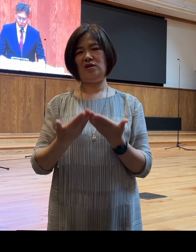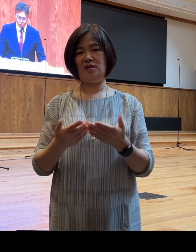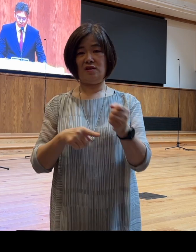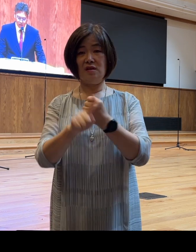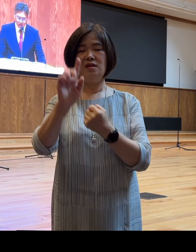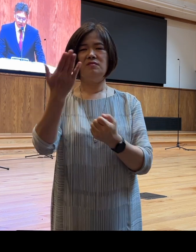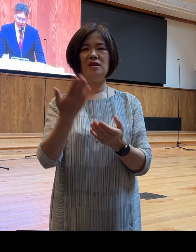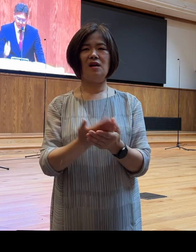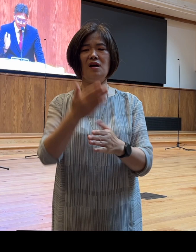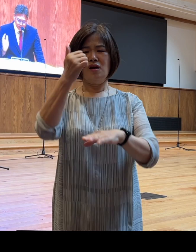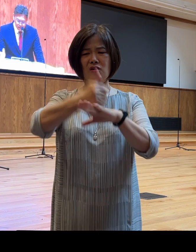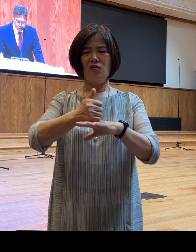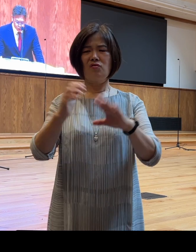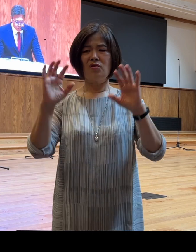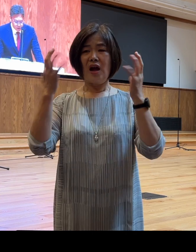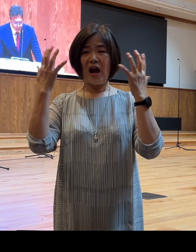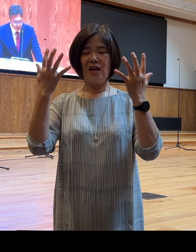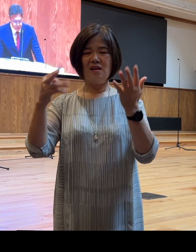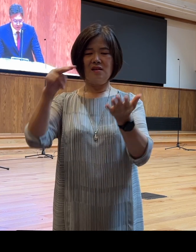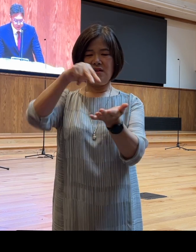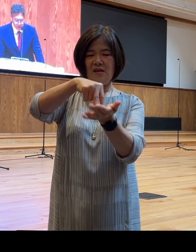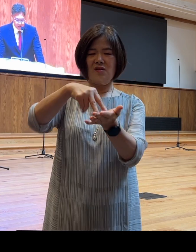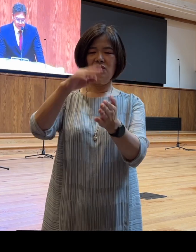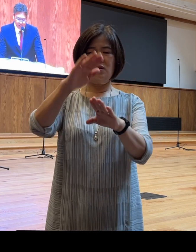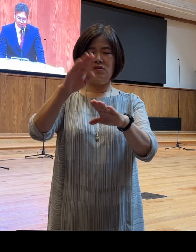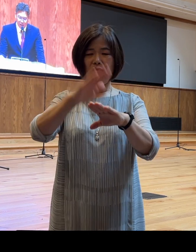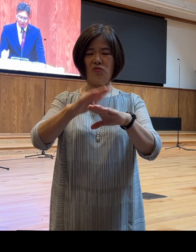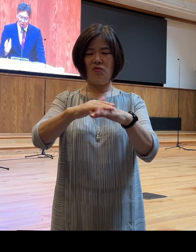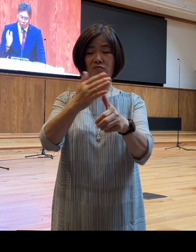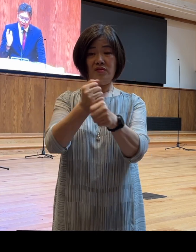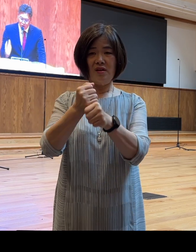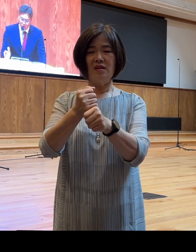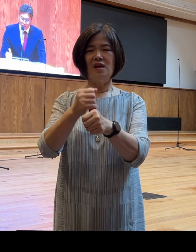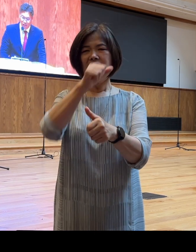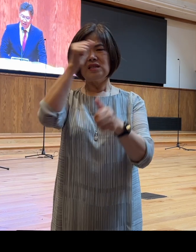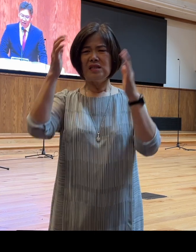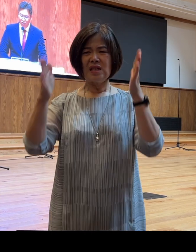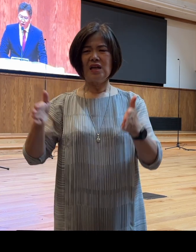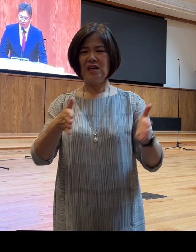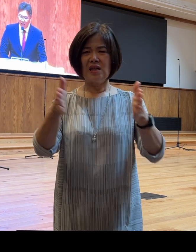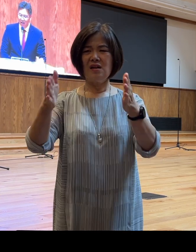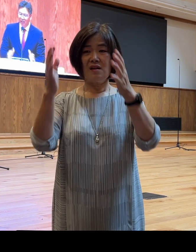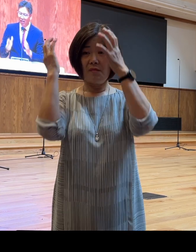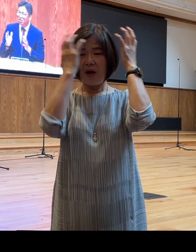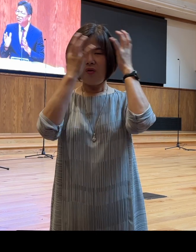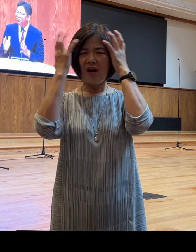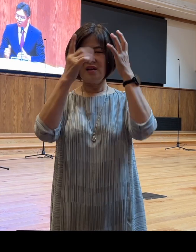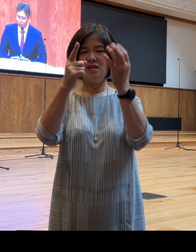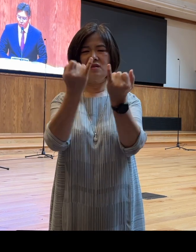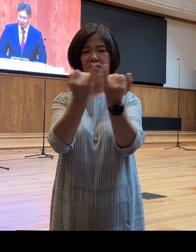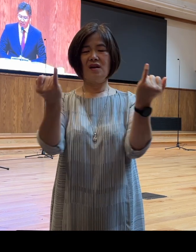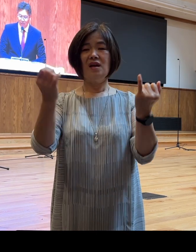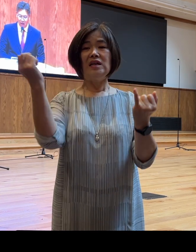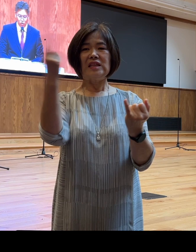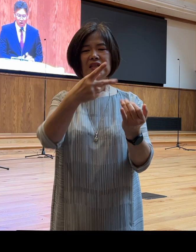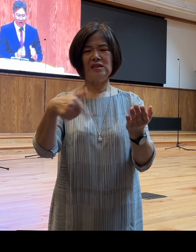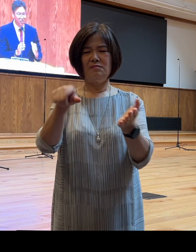아이를 일으켜 내 손으로 붙들라는 것은 인생의 길을 잃고 방황하고 있는 그녀에게 다시금 믿음으로 하나님의 약속의 말씀을